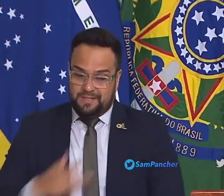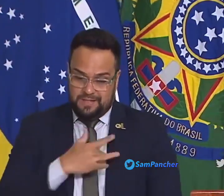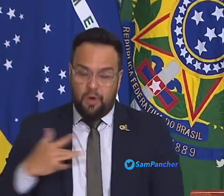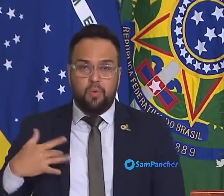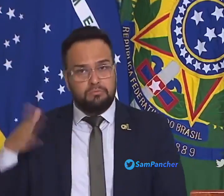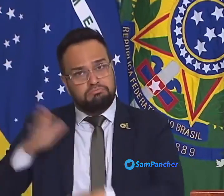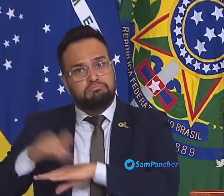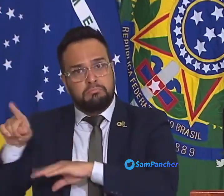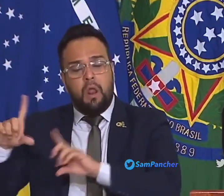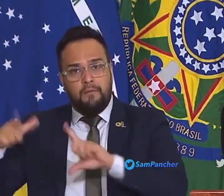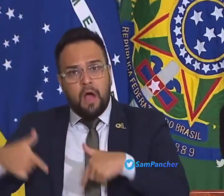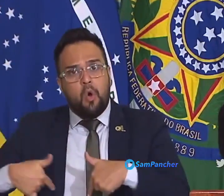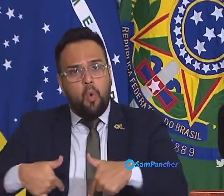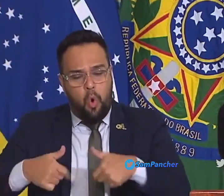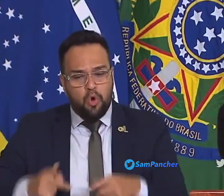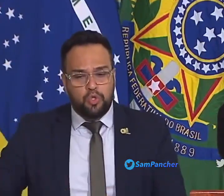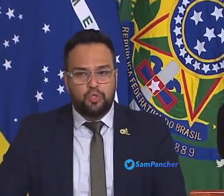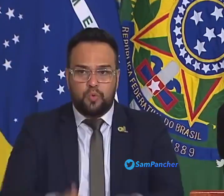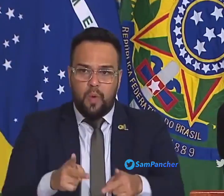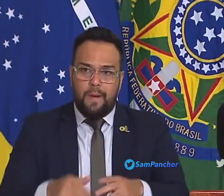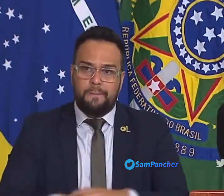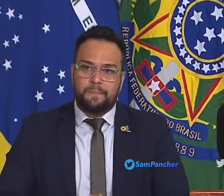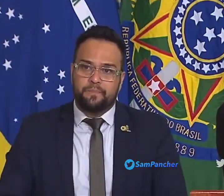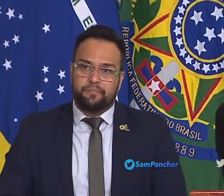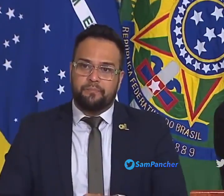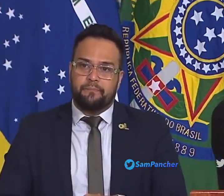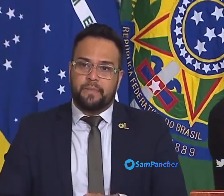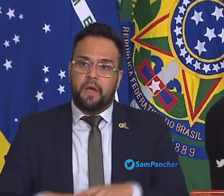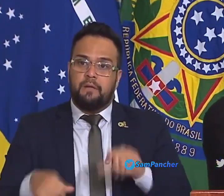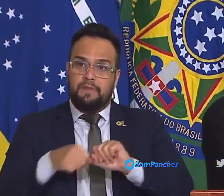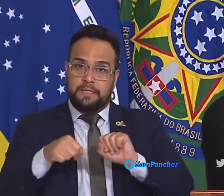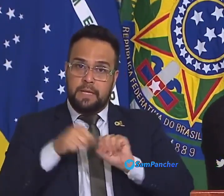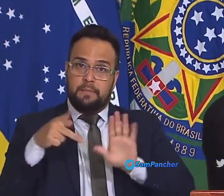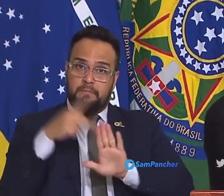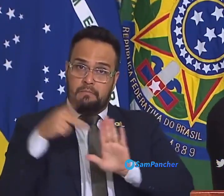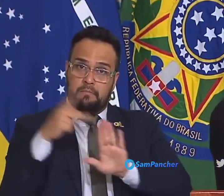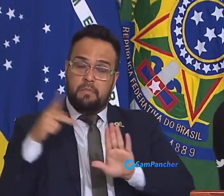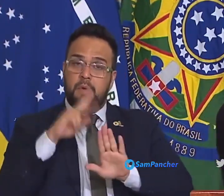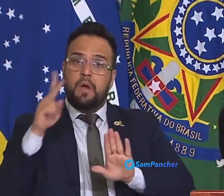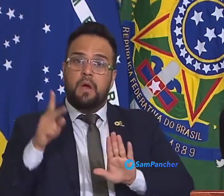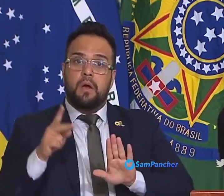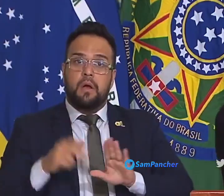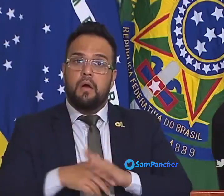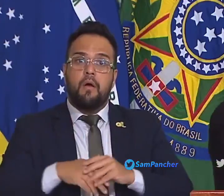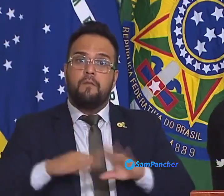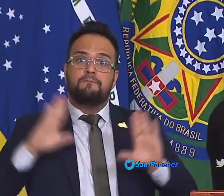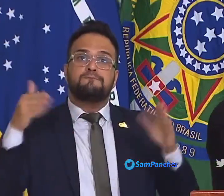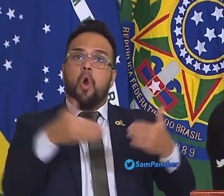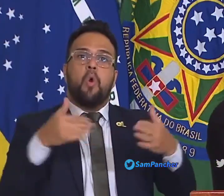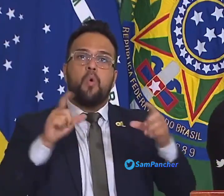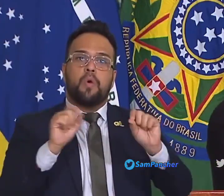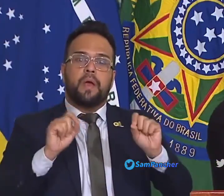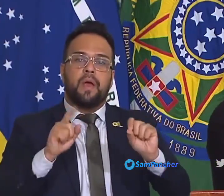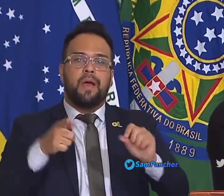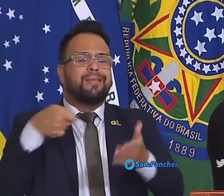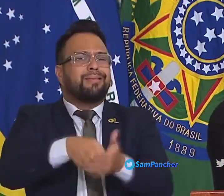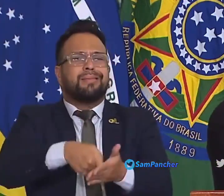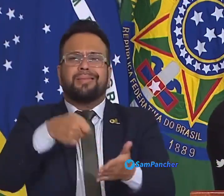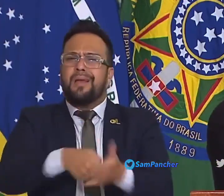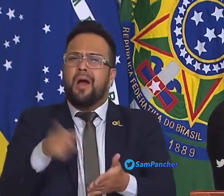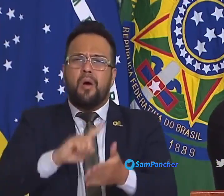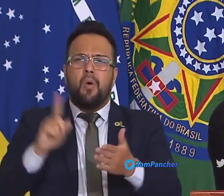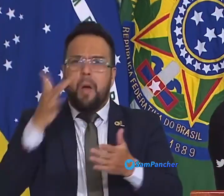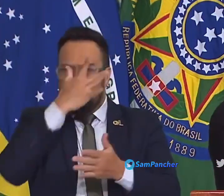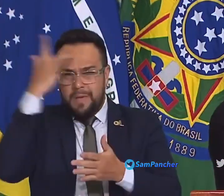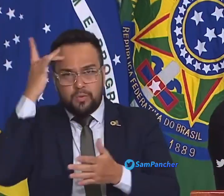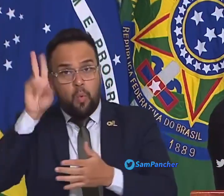um parecer visando a desobrigar o uso de máscara por parte daqueles